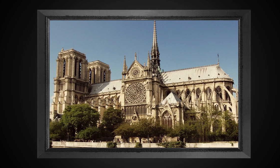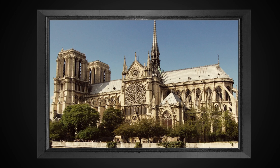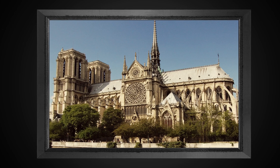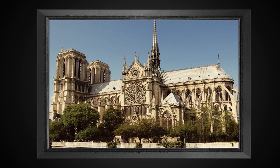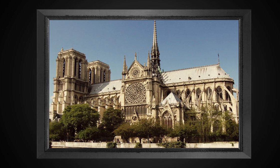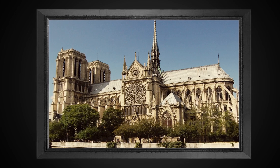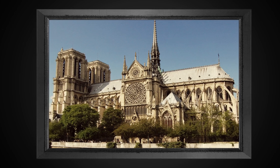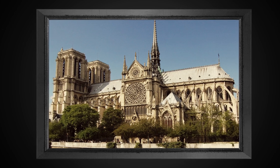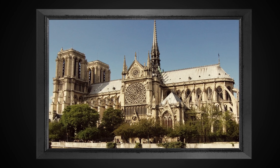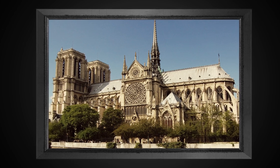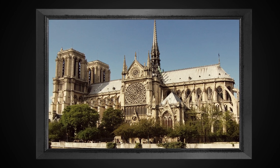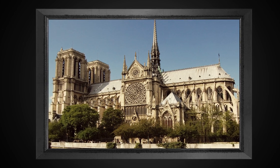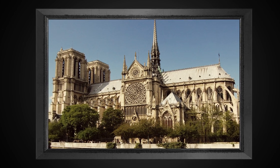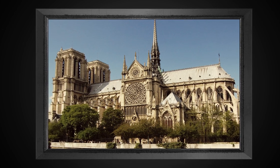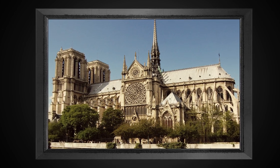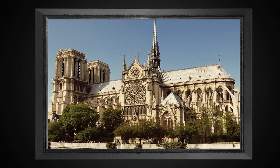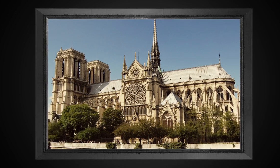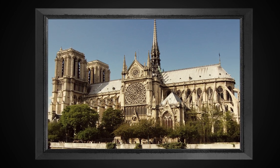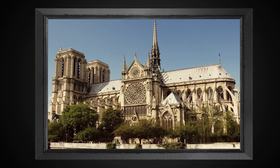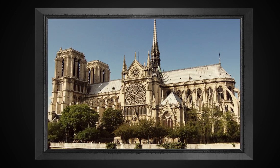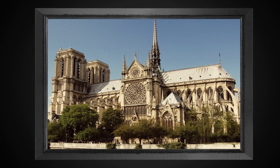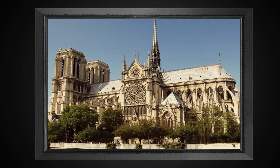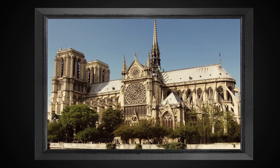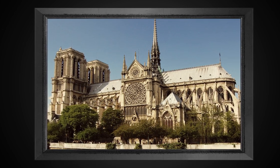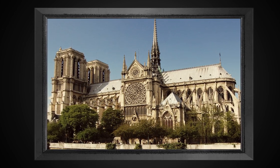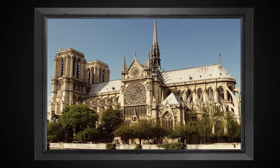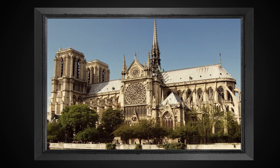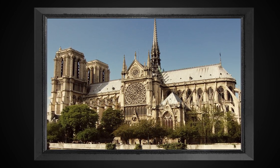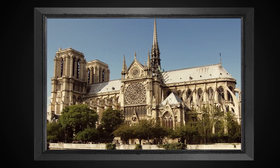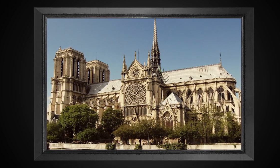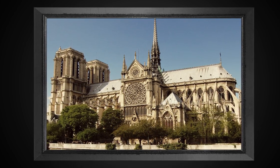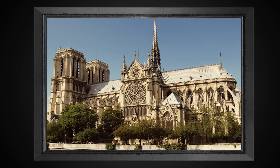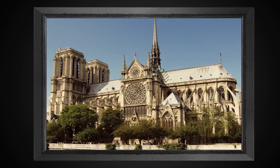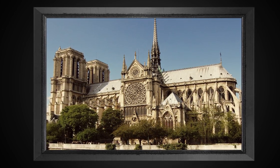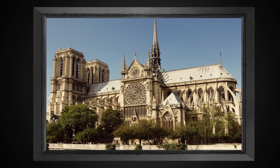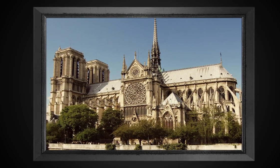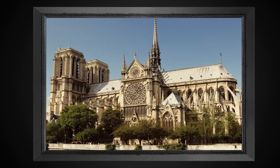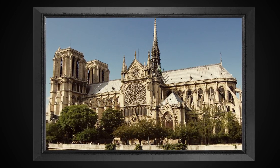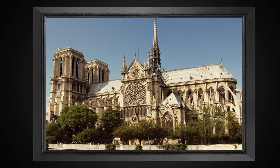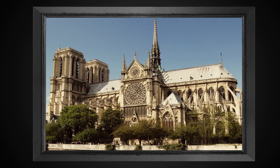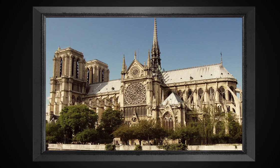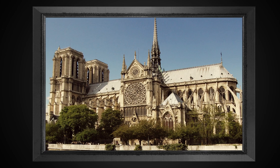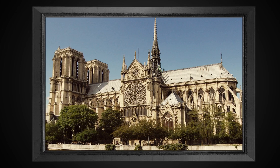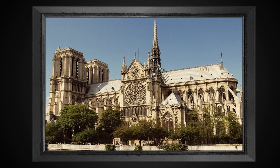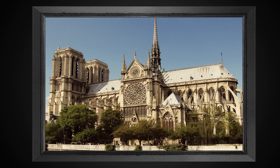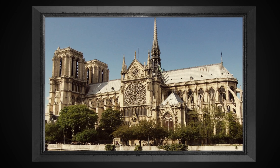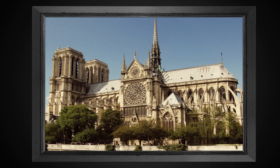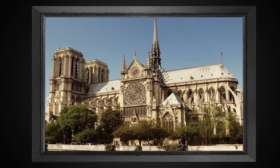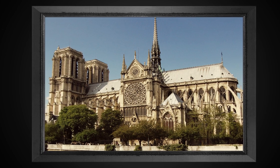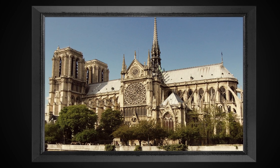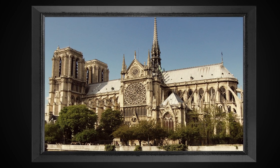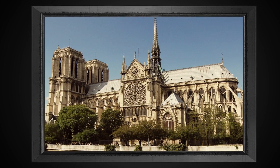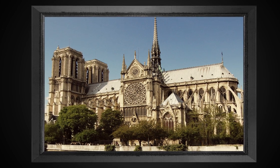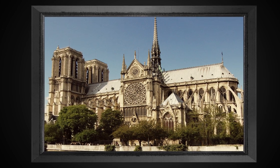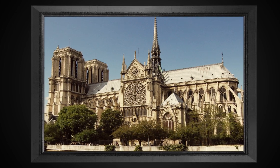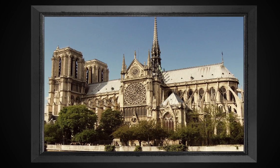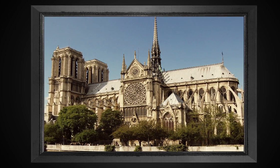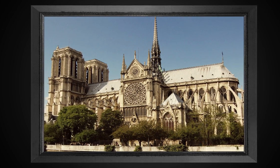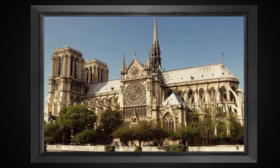tem necessidade de algo que não pode ser dado a si pela natureza, que ele tem algo demais, ele precisa de mais. A arte cada